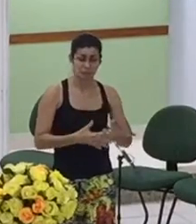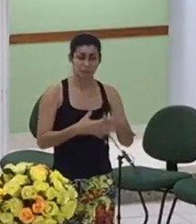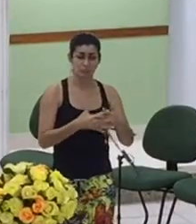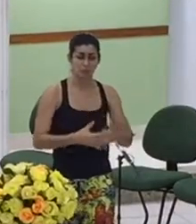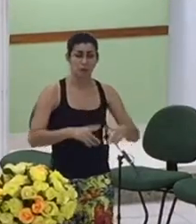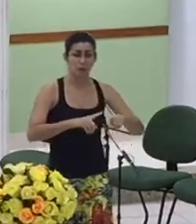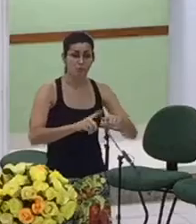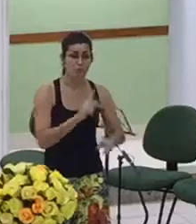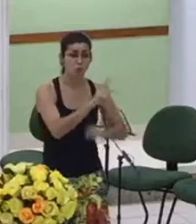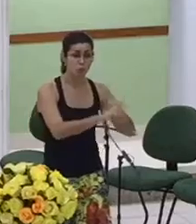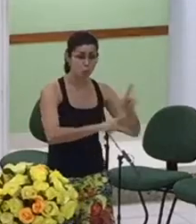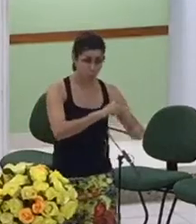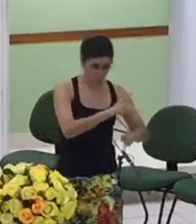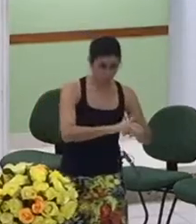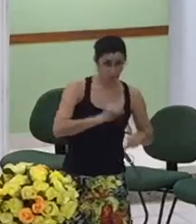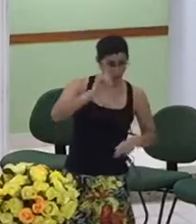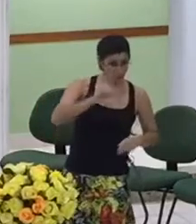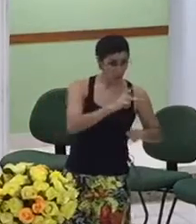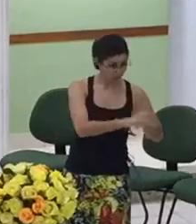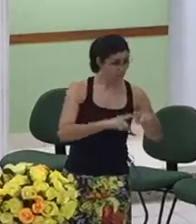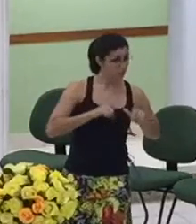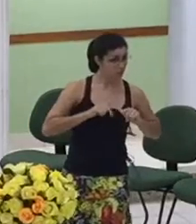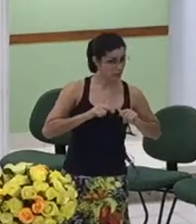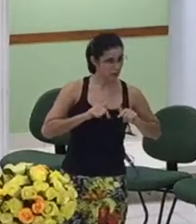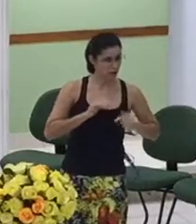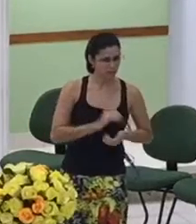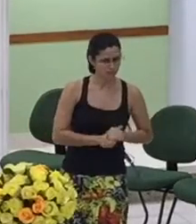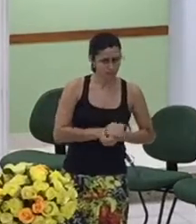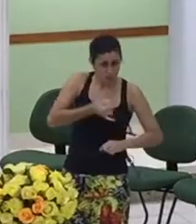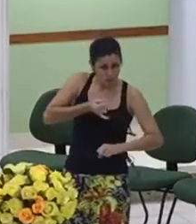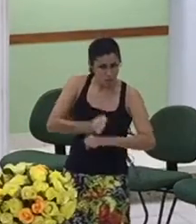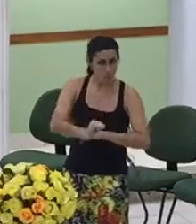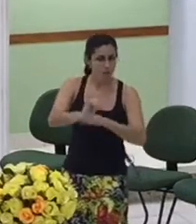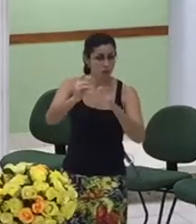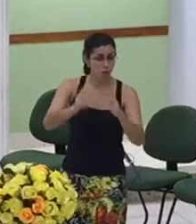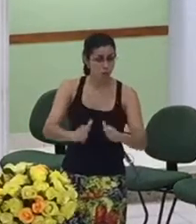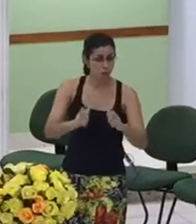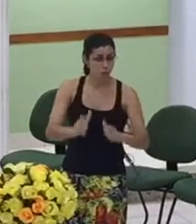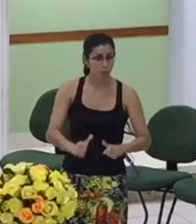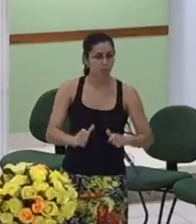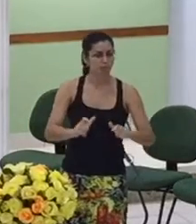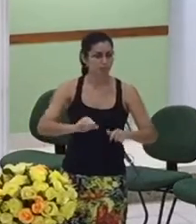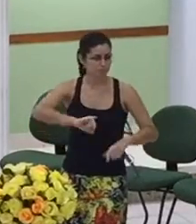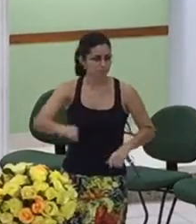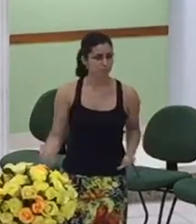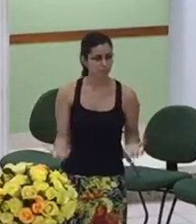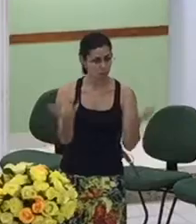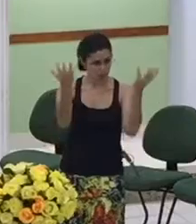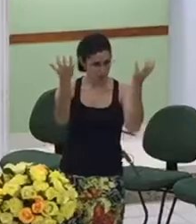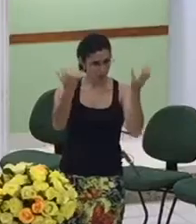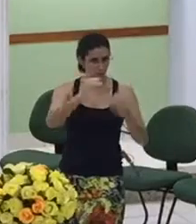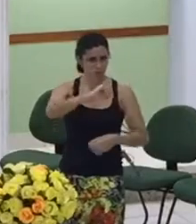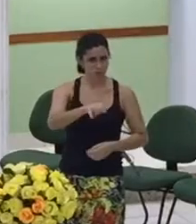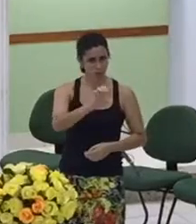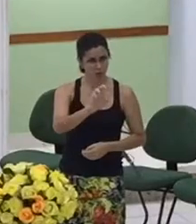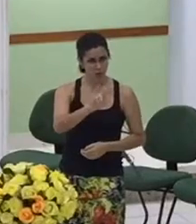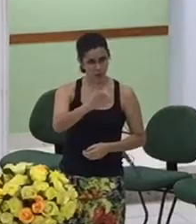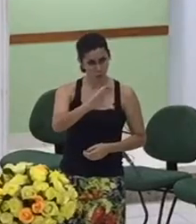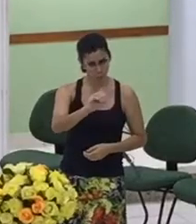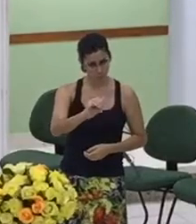Jericó e queria conquistar a terra prometida e estava no caminho na luta para conquistar a terra prometida essa